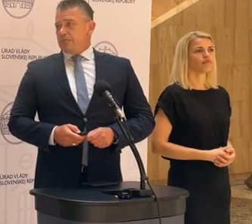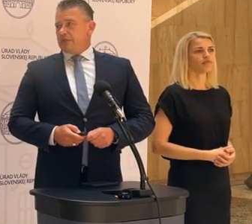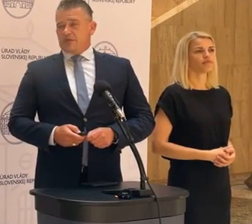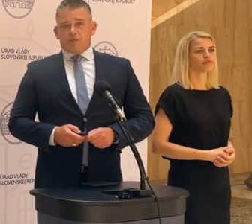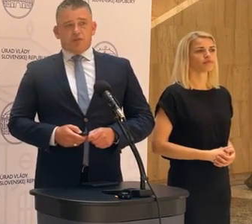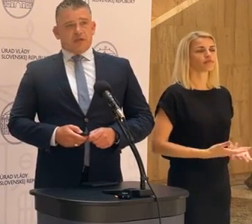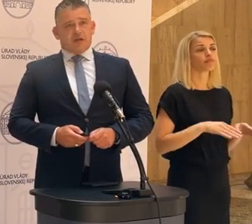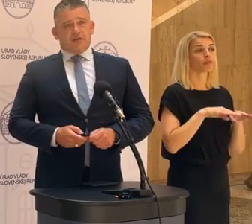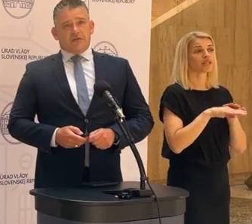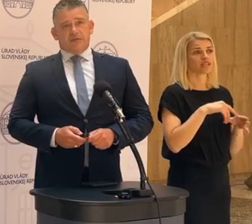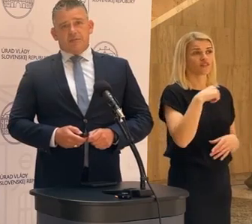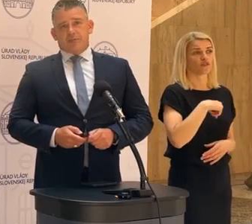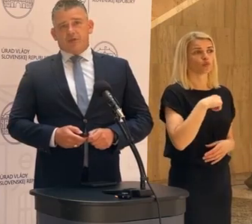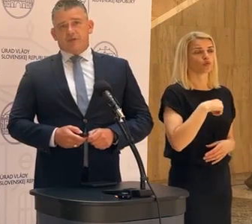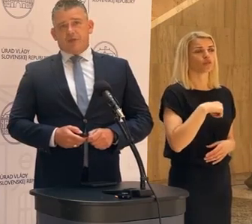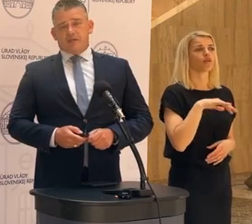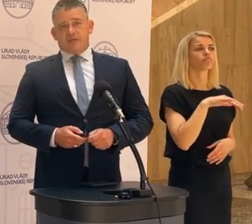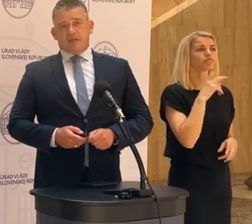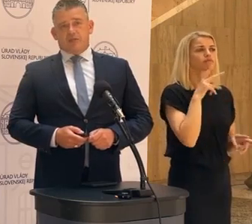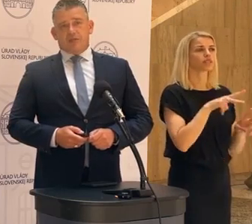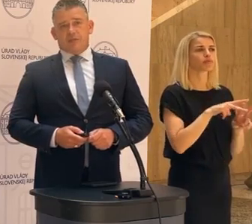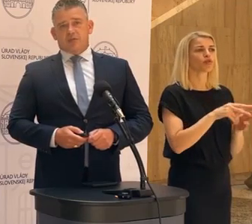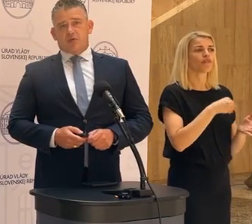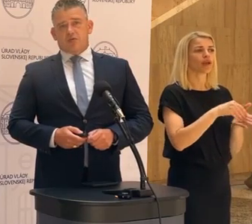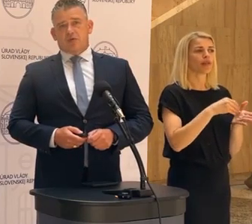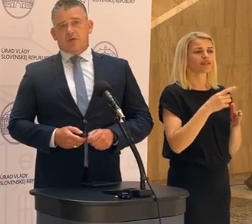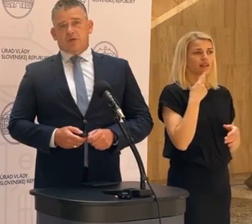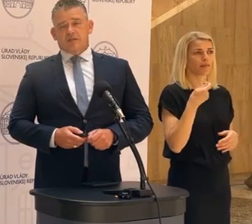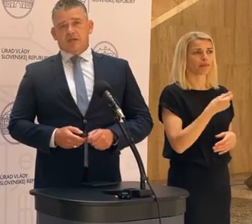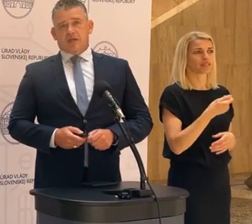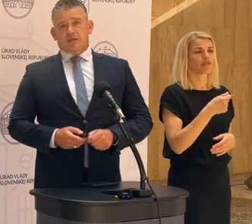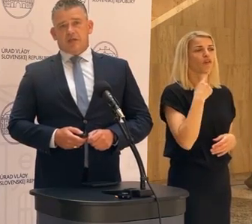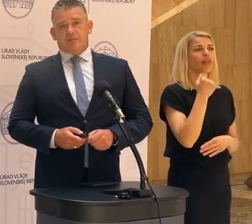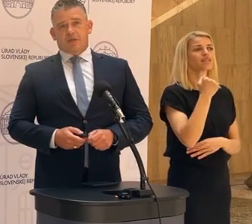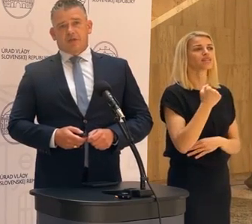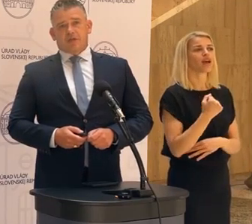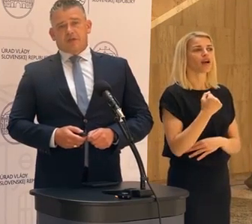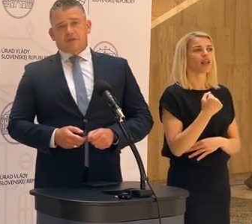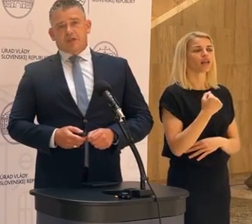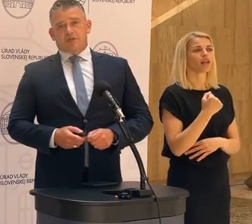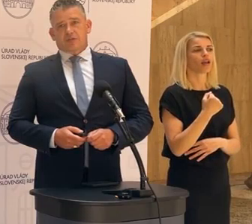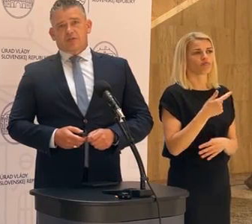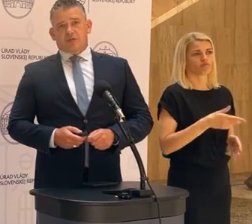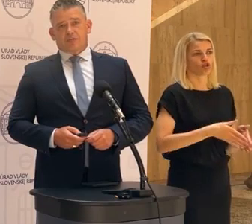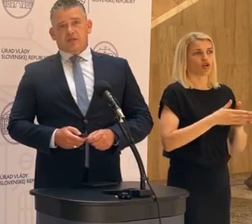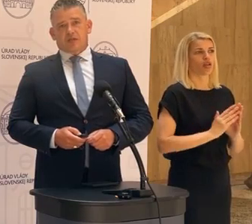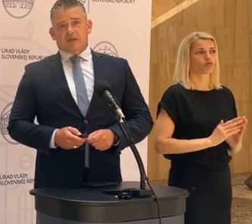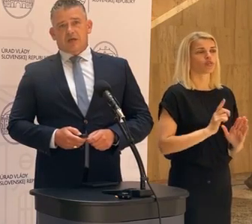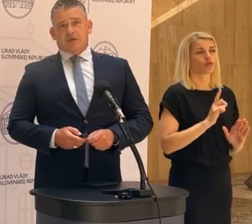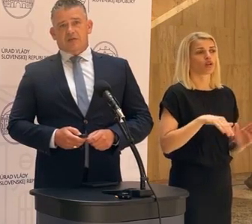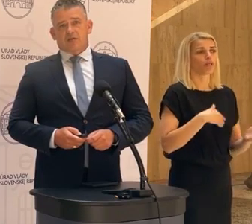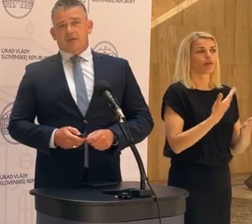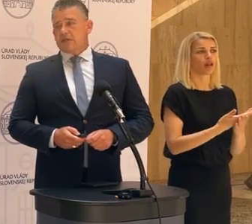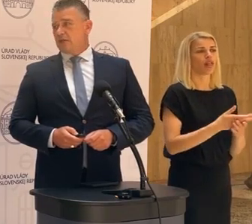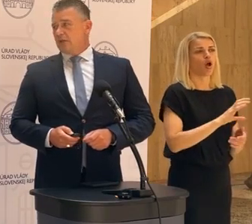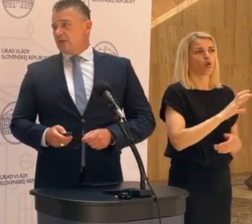Ministerstvo vnútra zabezpečuje vyplácanie týchto príspevkov na základe žiadosti, ktoré sú predkladané